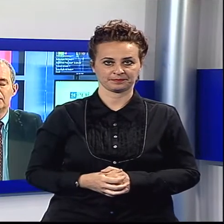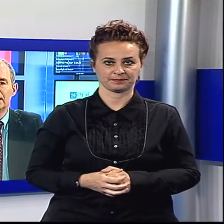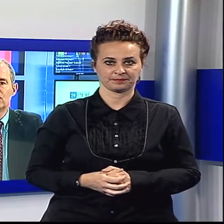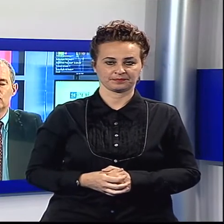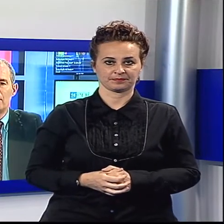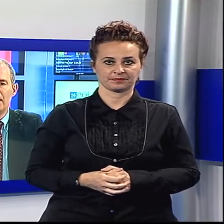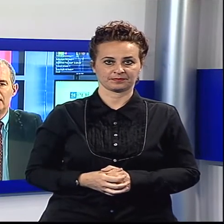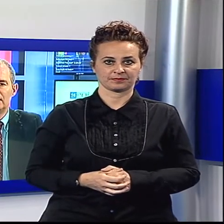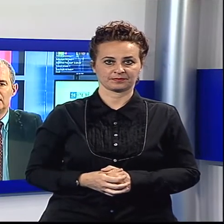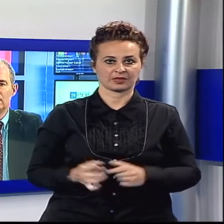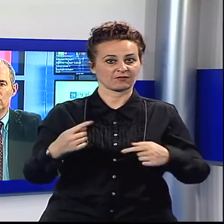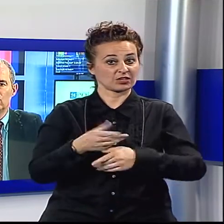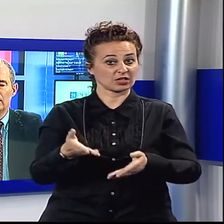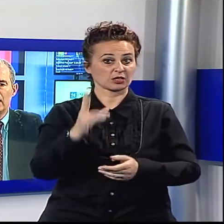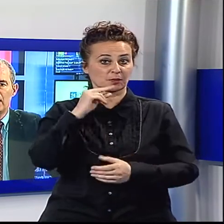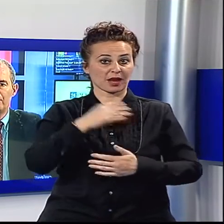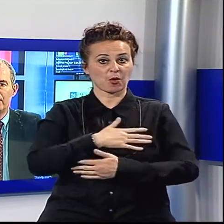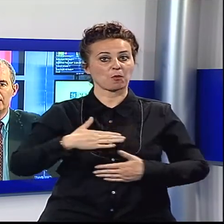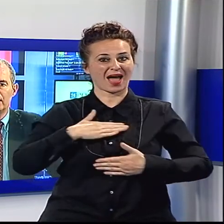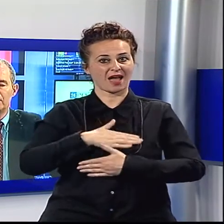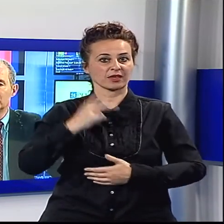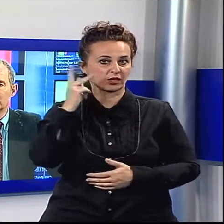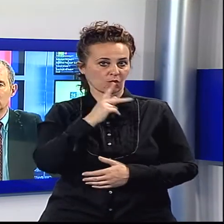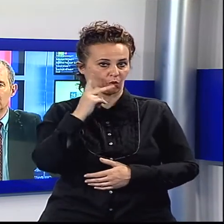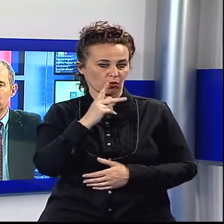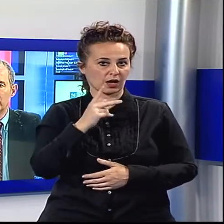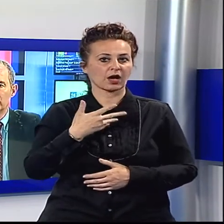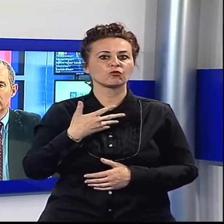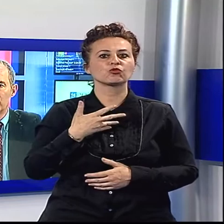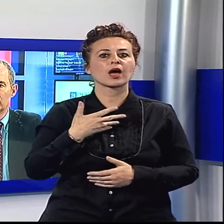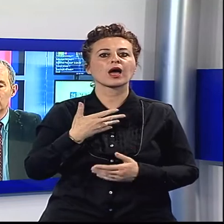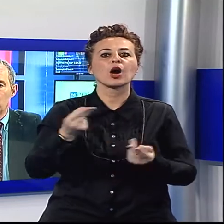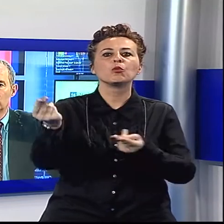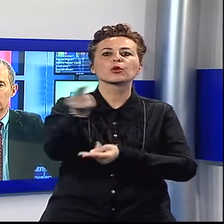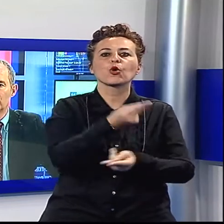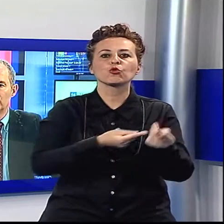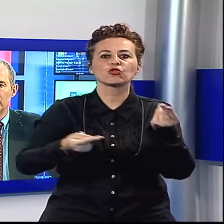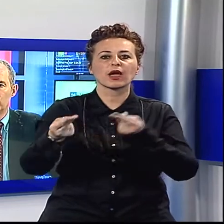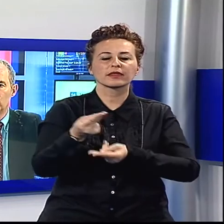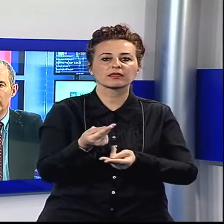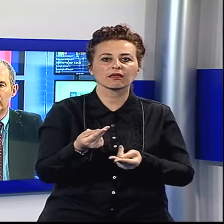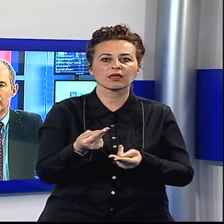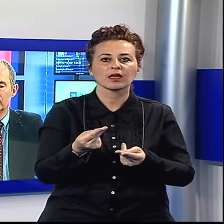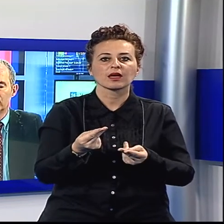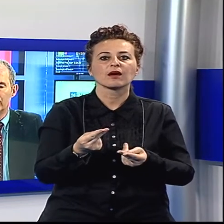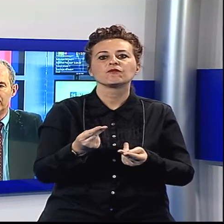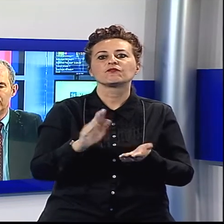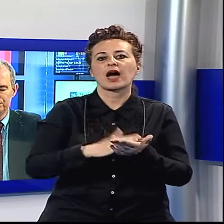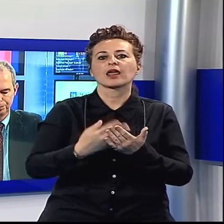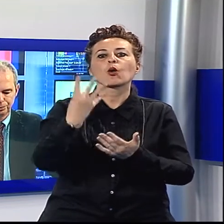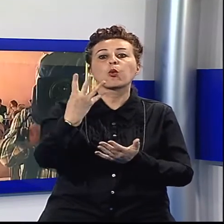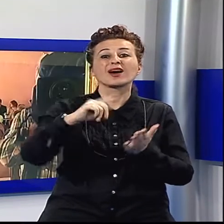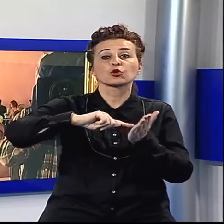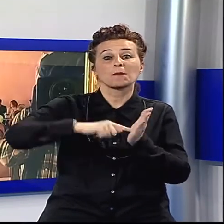Andiamo adesso a Bagni di Lucca per la presentazione dei progetti che riguardano i 4 milioni di euro arrivati dal governo.